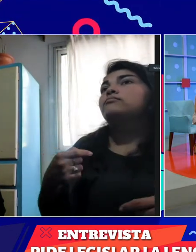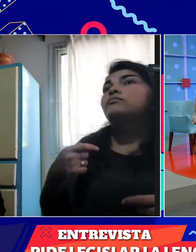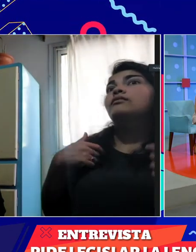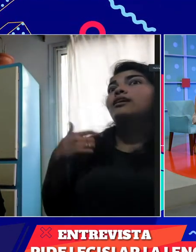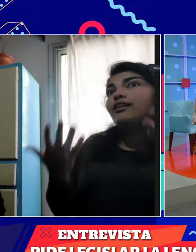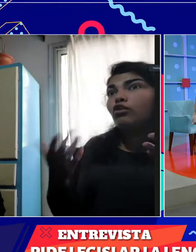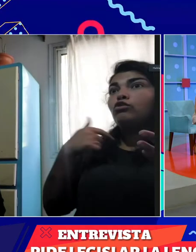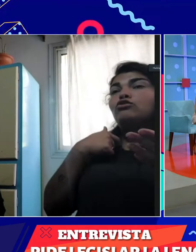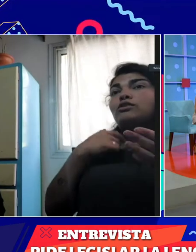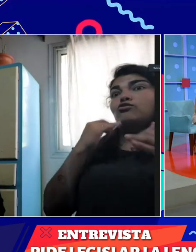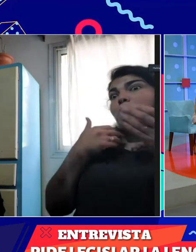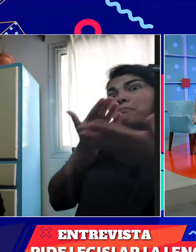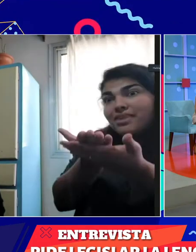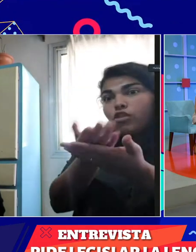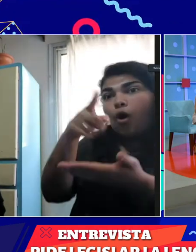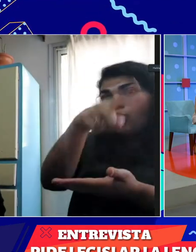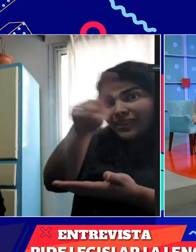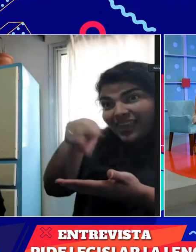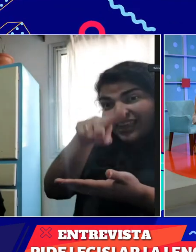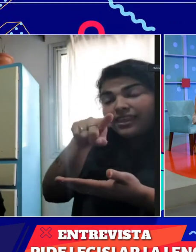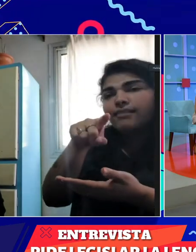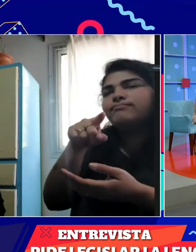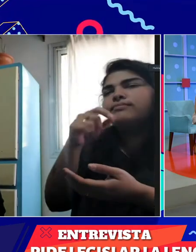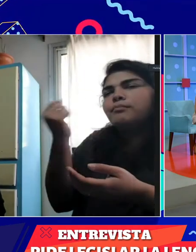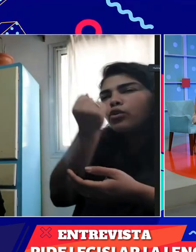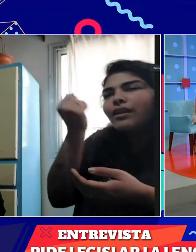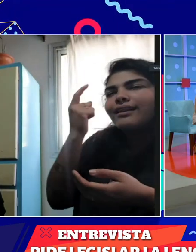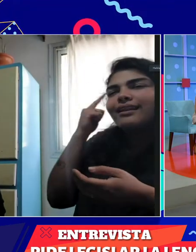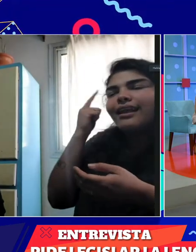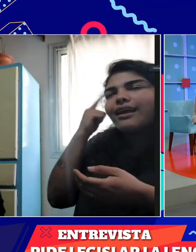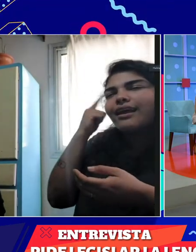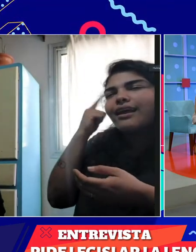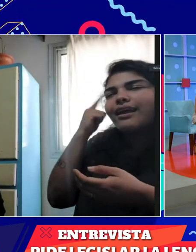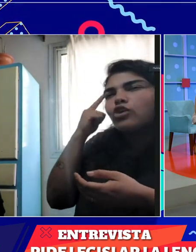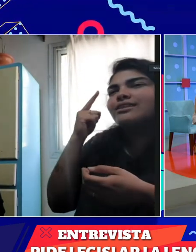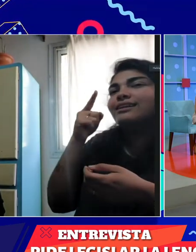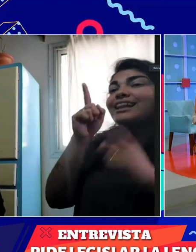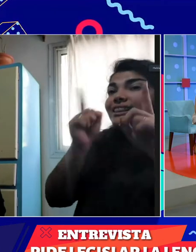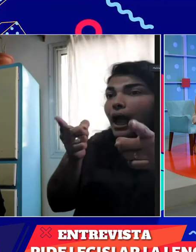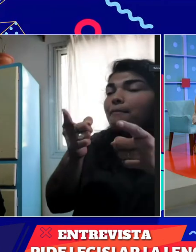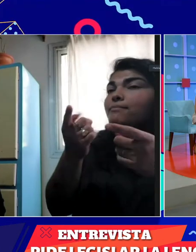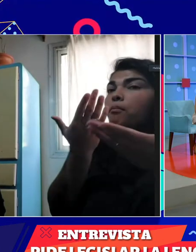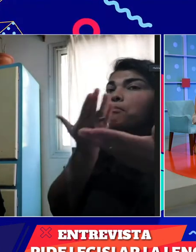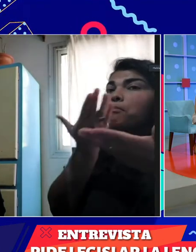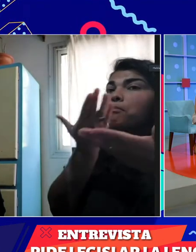apruebe esta ley. Por eso quiero pedir a todos ustedes que tomen conciencia